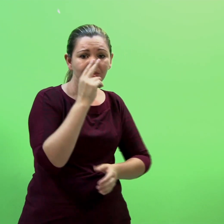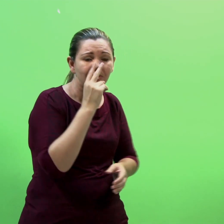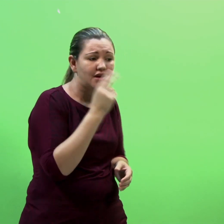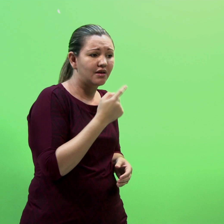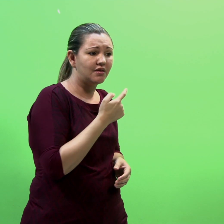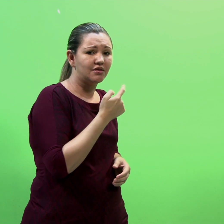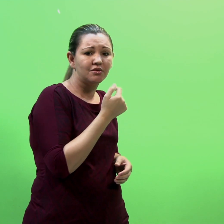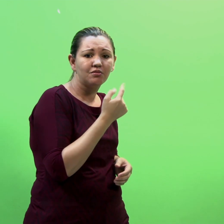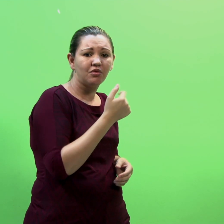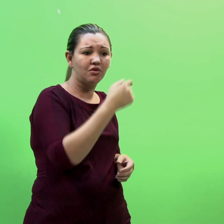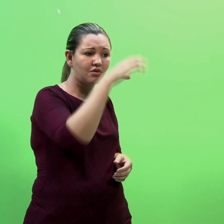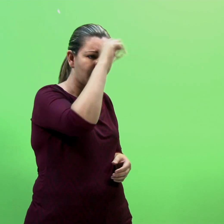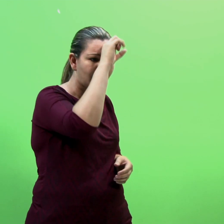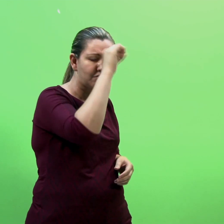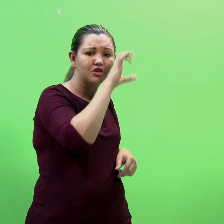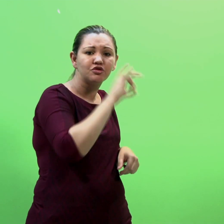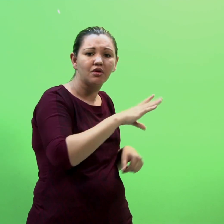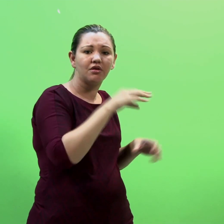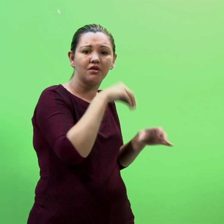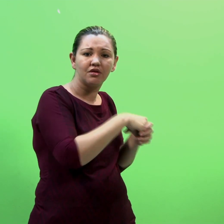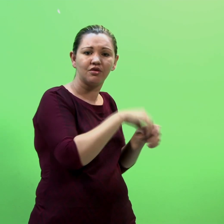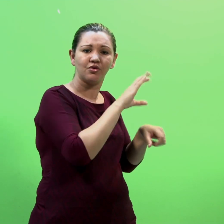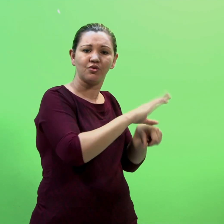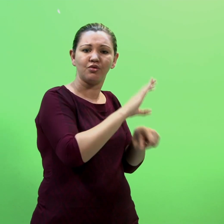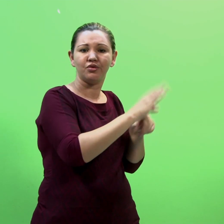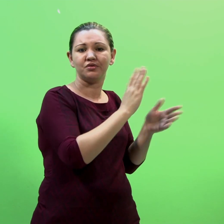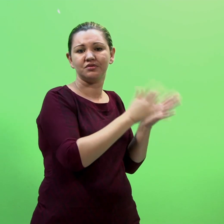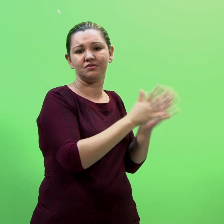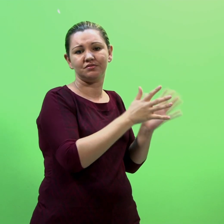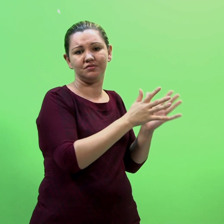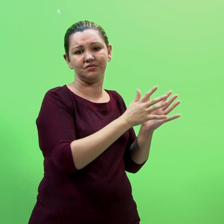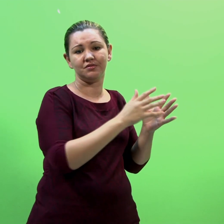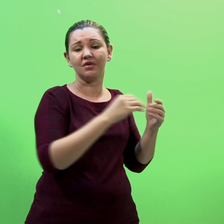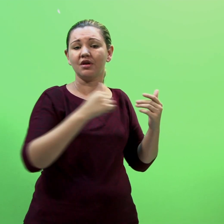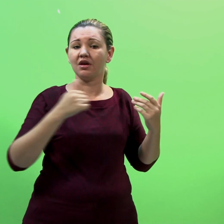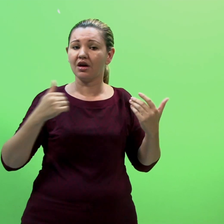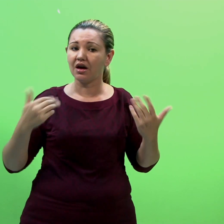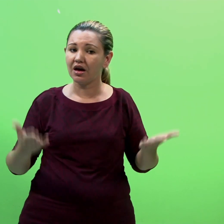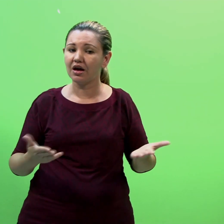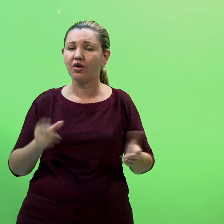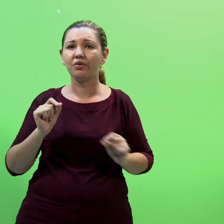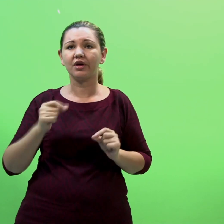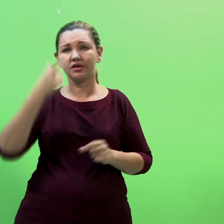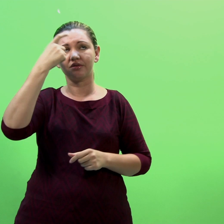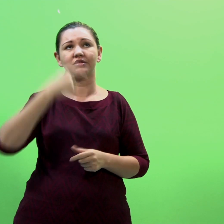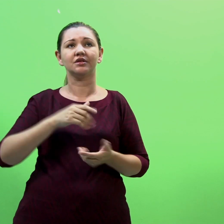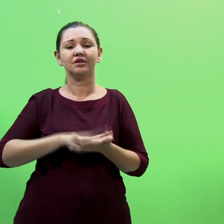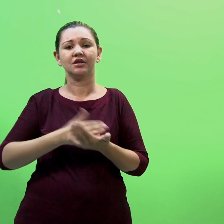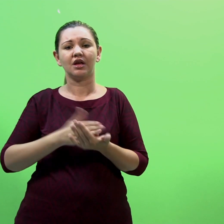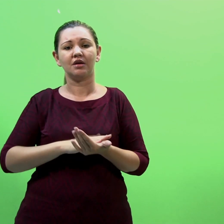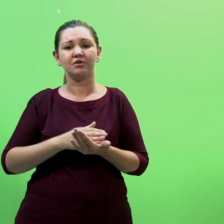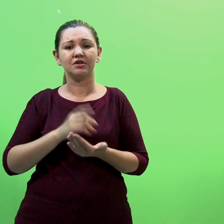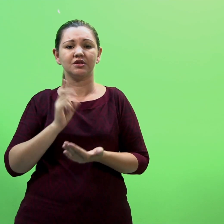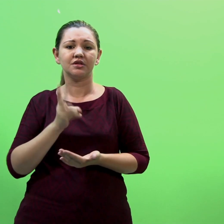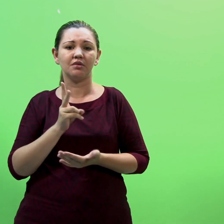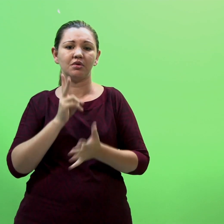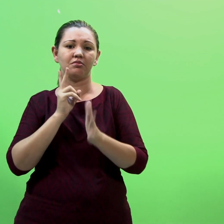Fato que restringe o conhecimento da língua de sinais a cursos Fazendo com que cada vez mais os